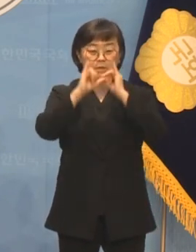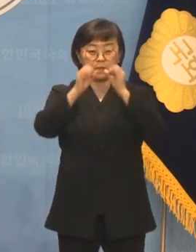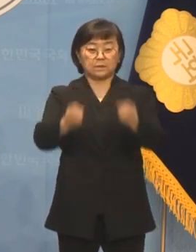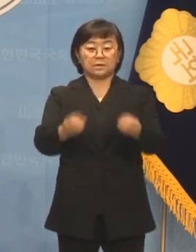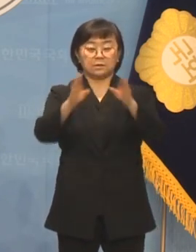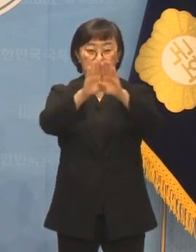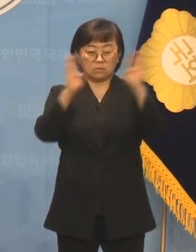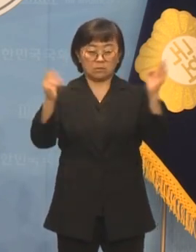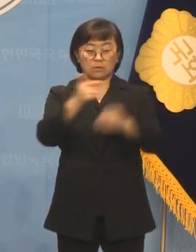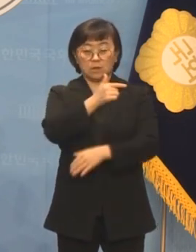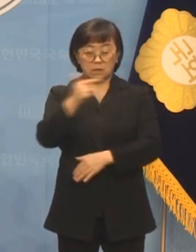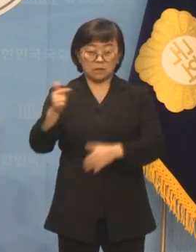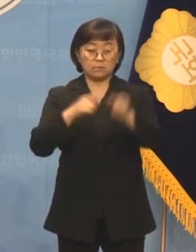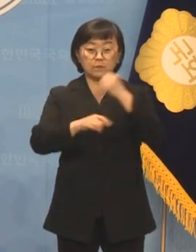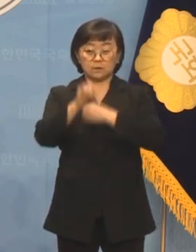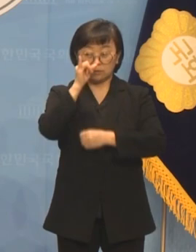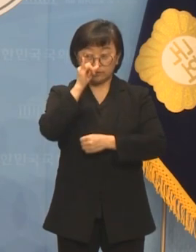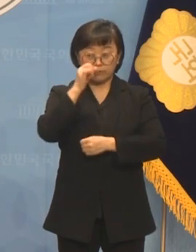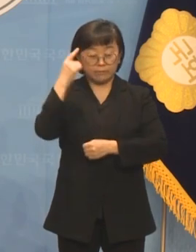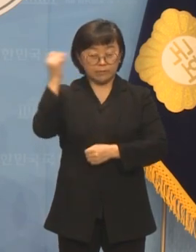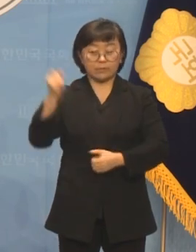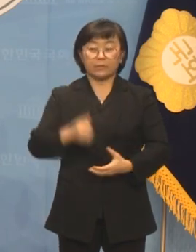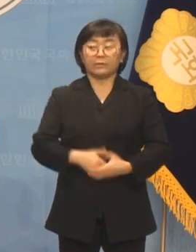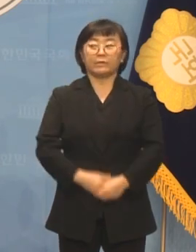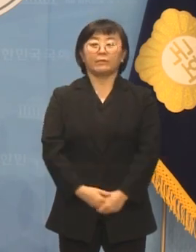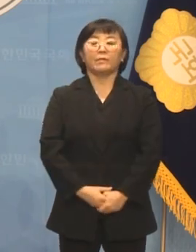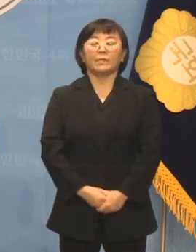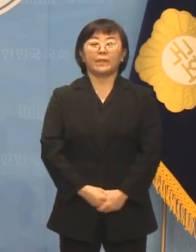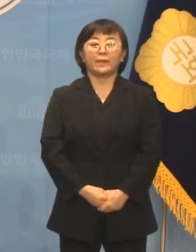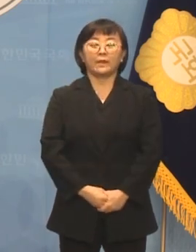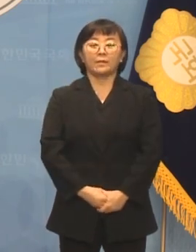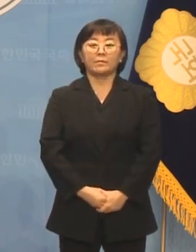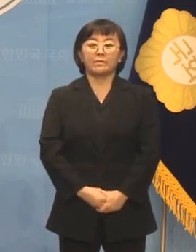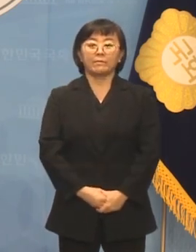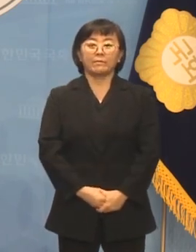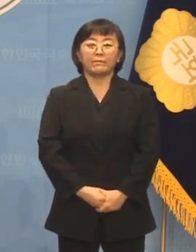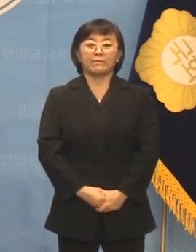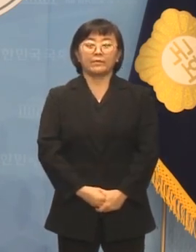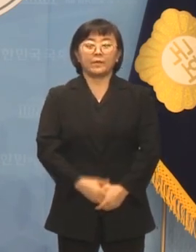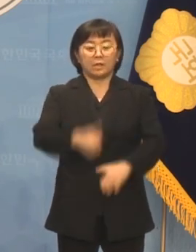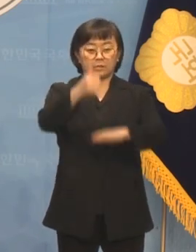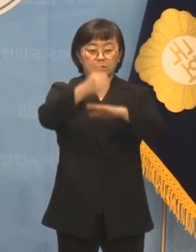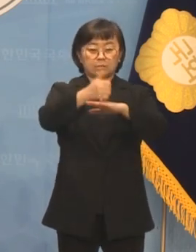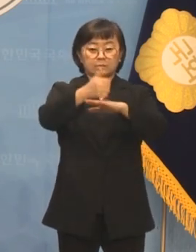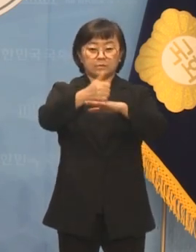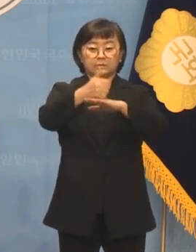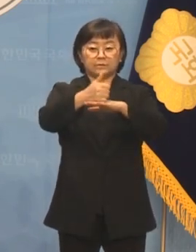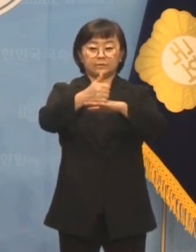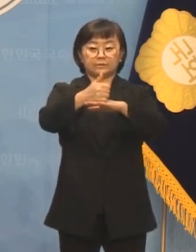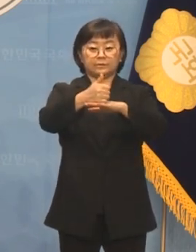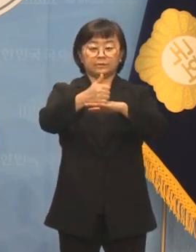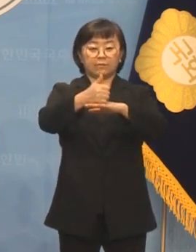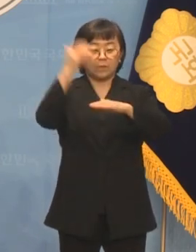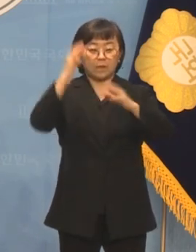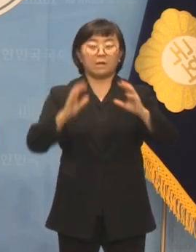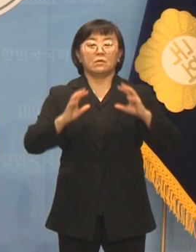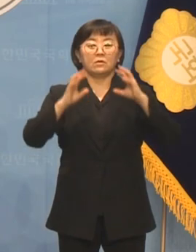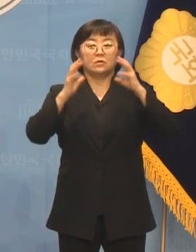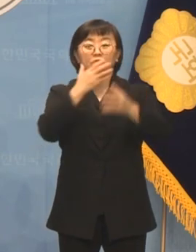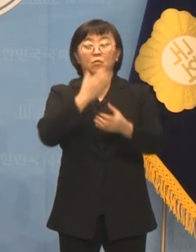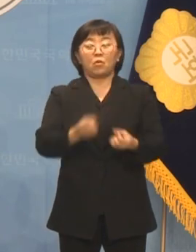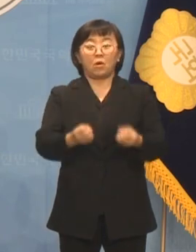굉장히 의미가 크다고 생각하고 있습니다. 마지막으로 대한민국을